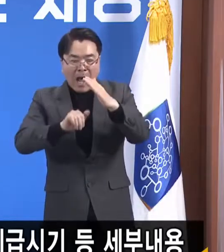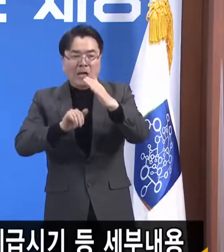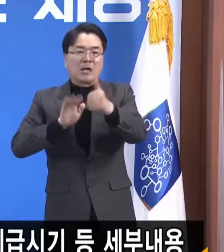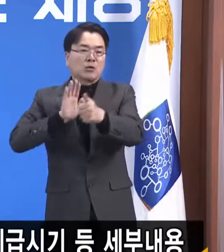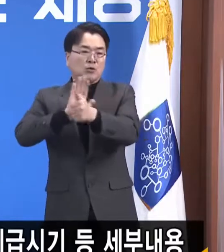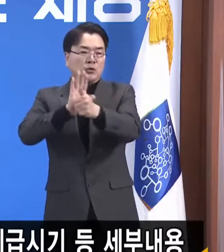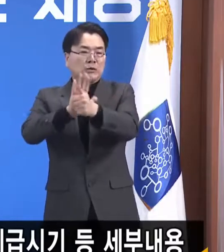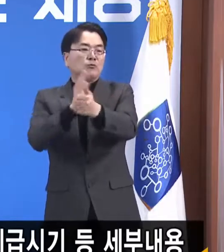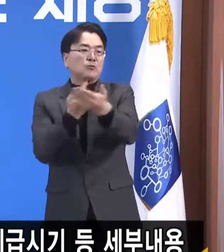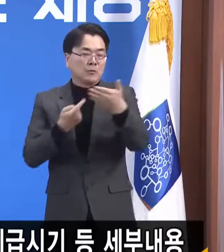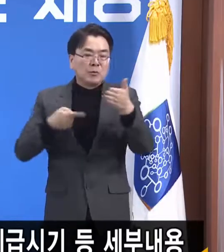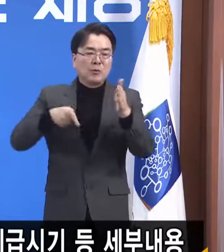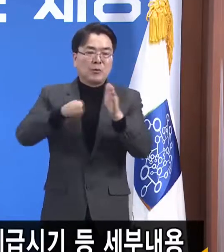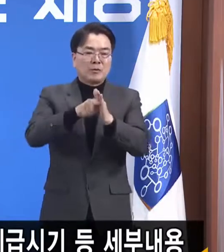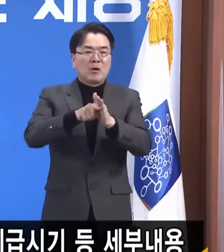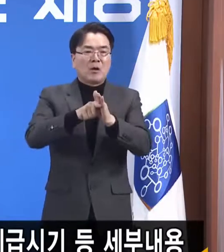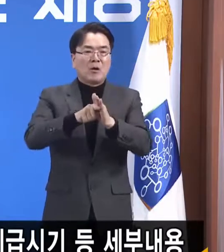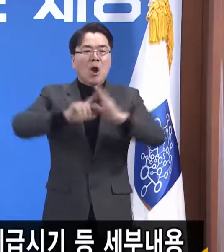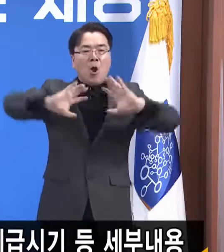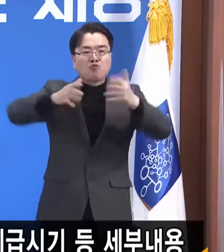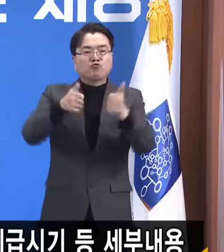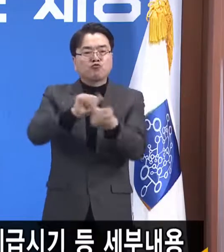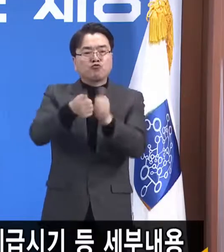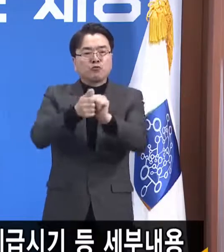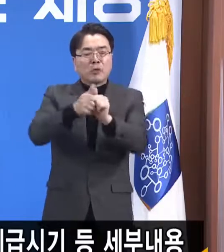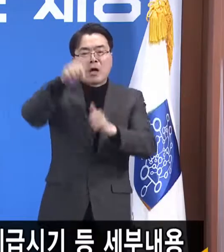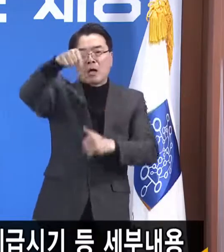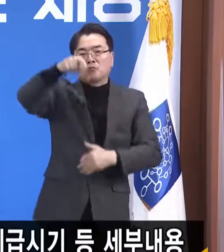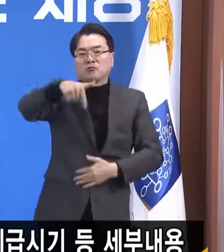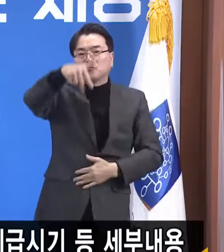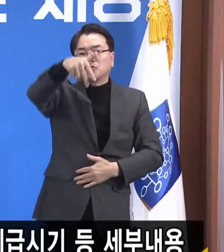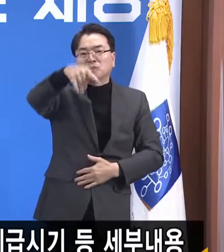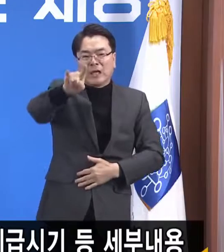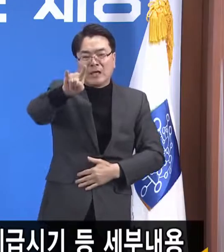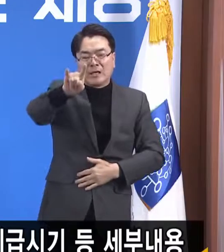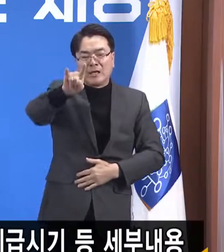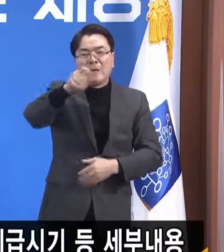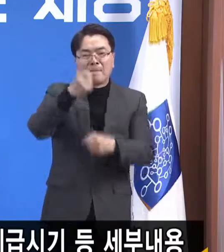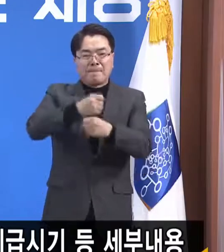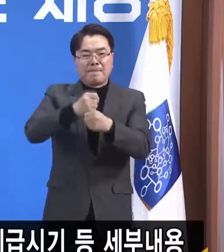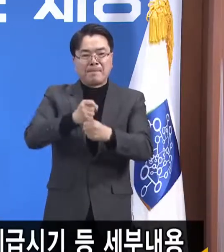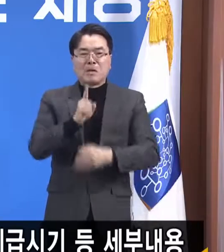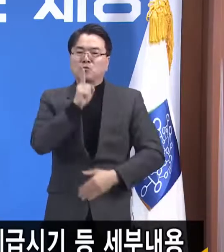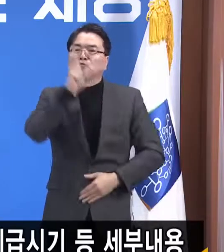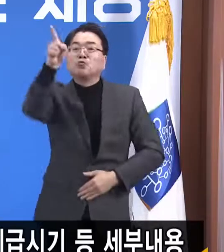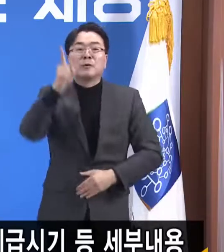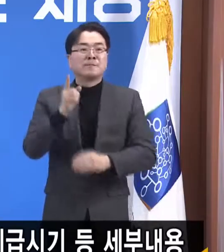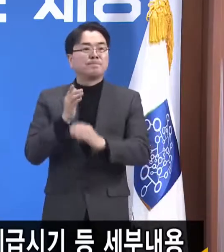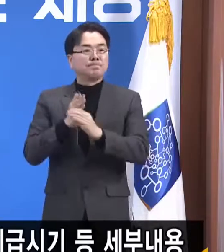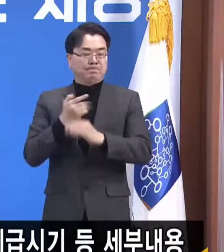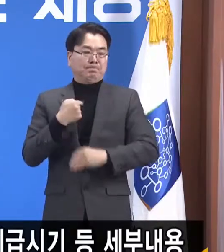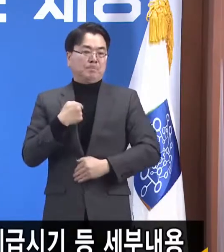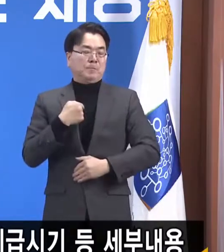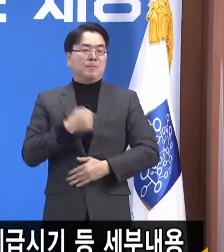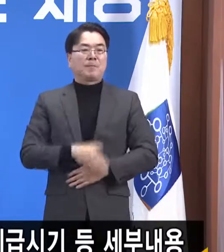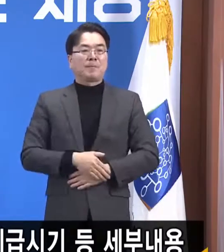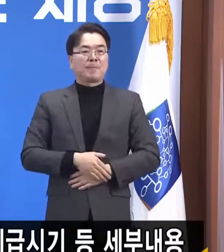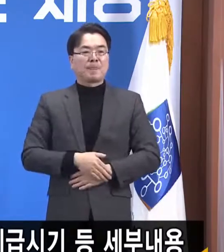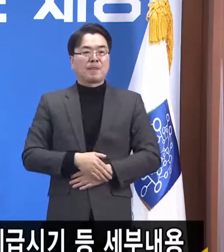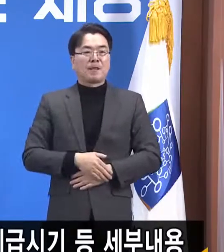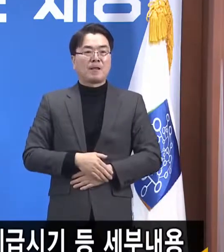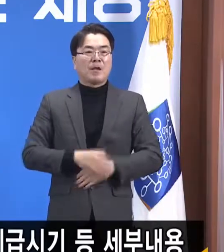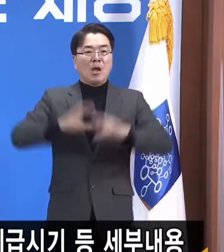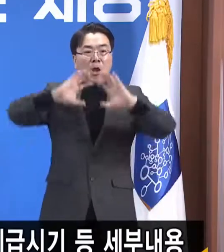국채 발행을 해야 된다라고 주장을 하고 있습니다. 그런데 우리가 국채 비율이라고 하는 걸